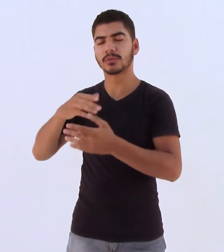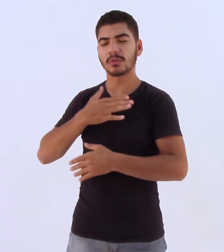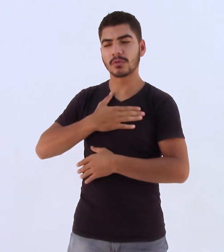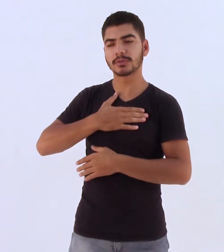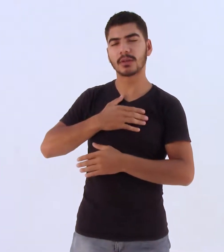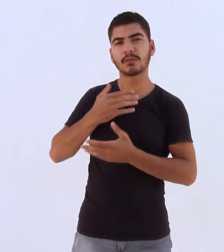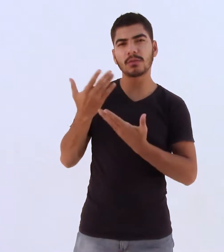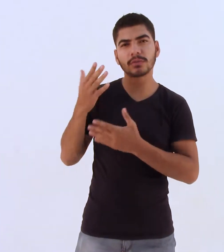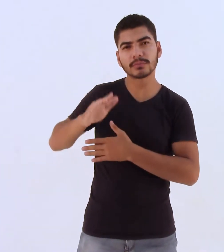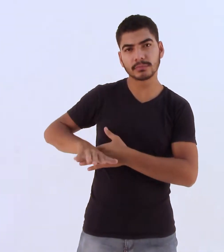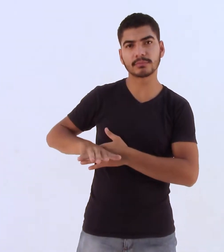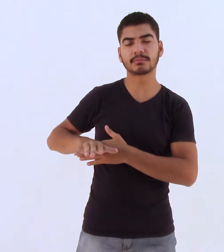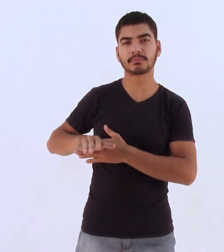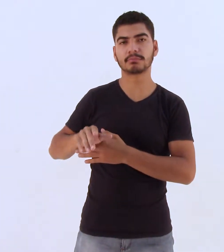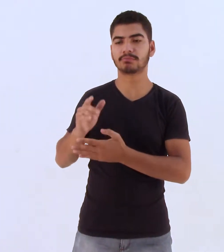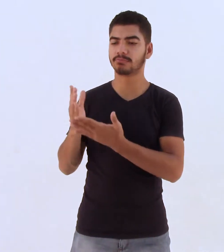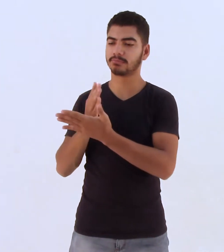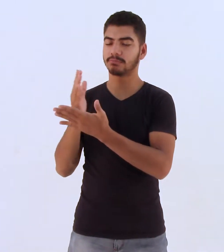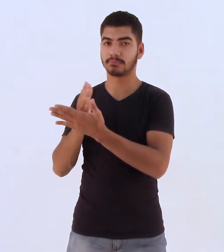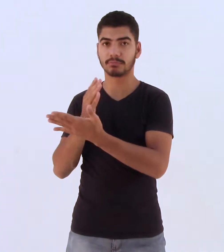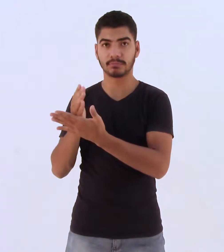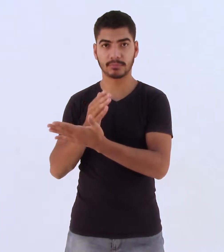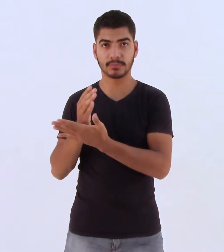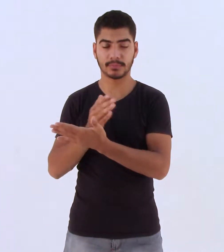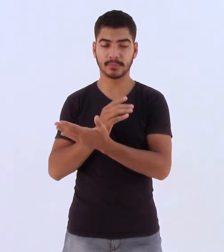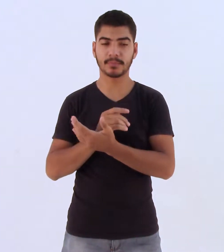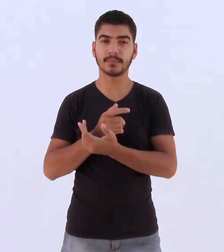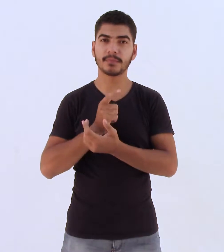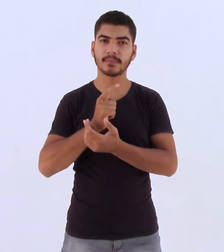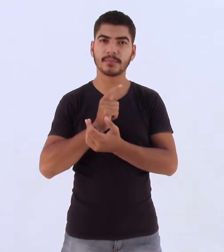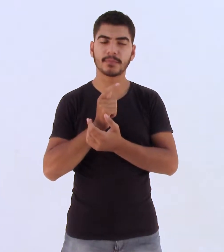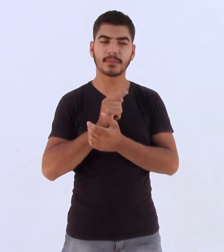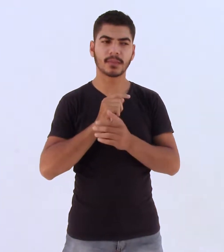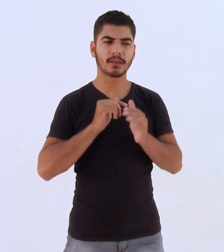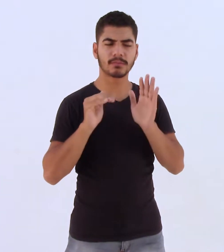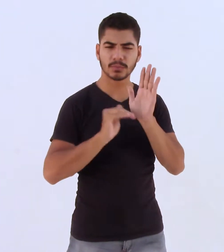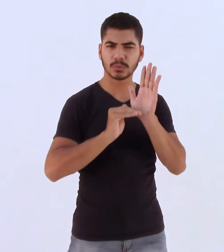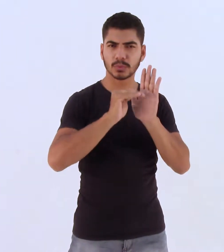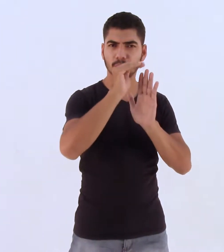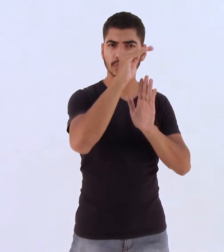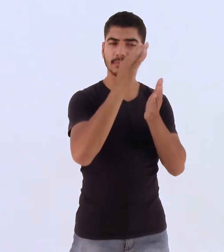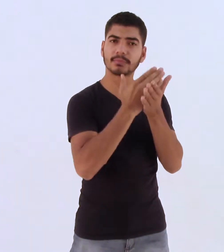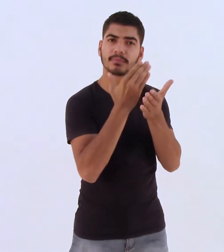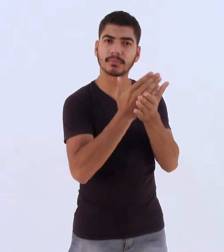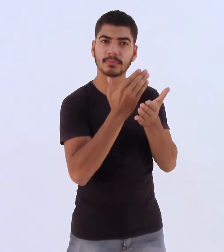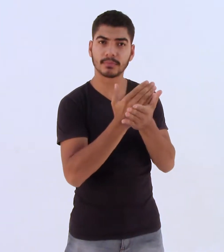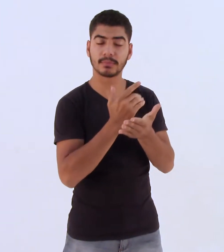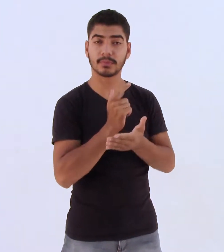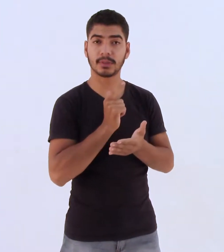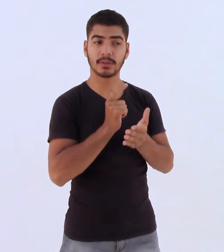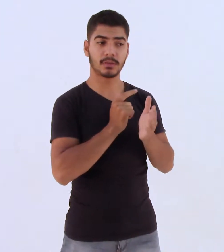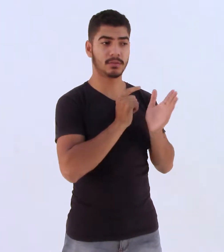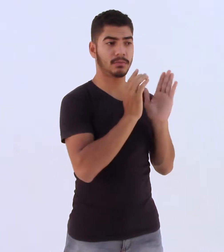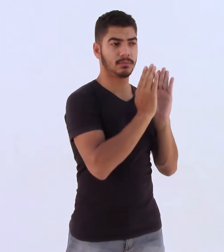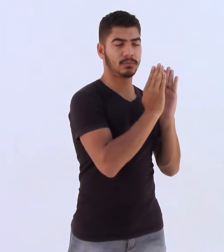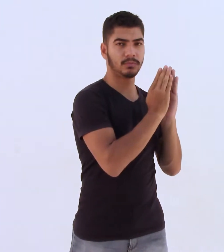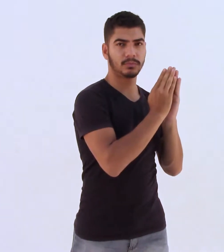infância. Entre páginas Enquanto alinha as pilhas de livros construídas do maior para o menor, ela confessa que